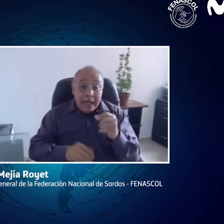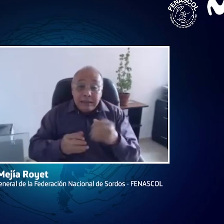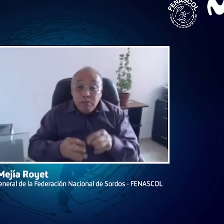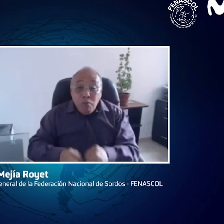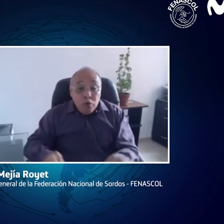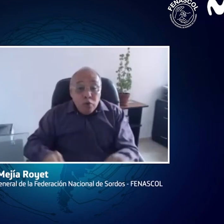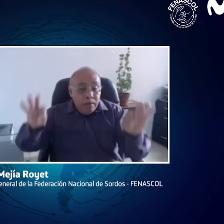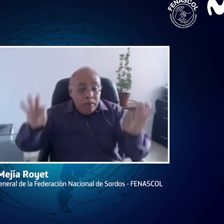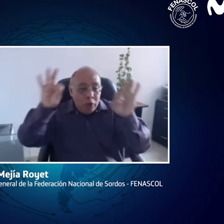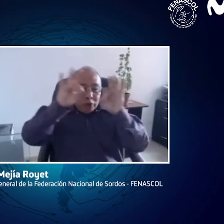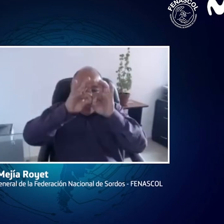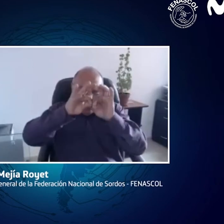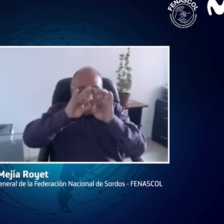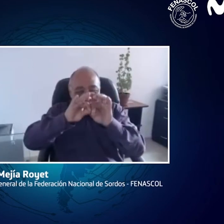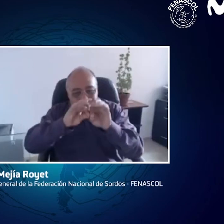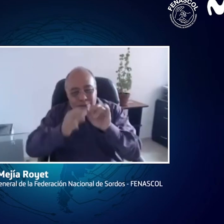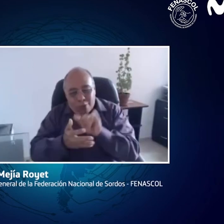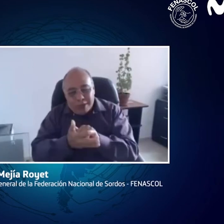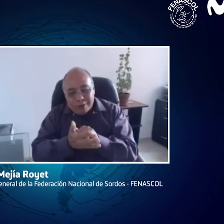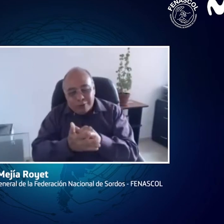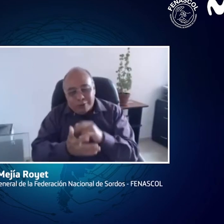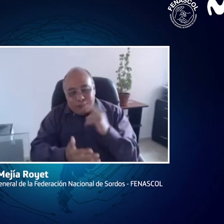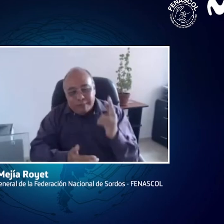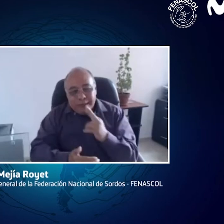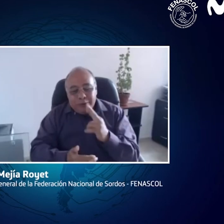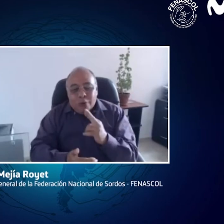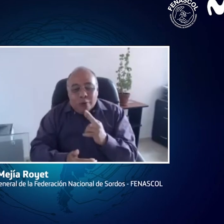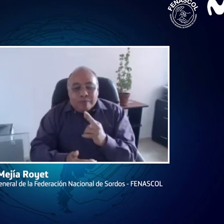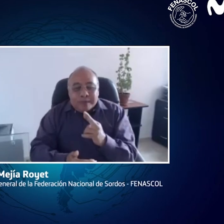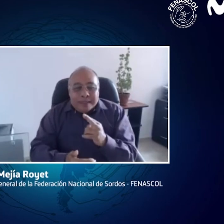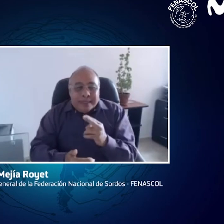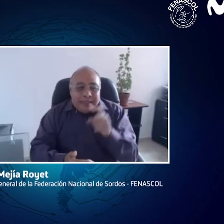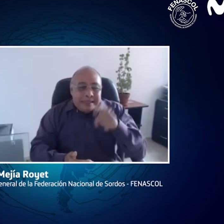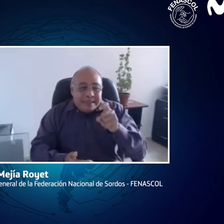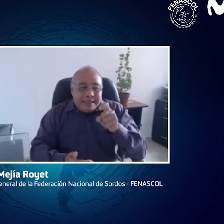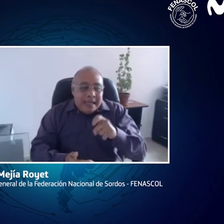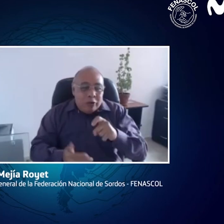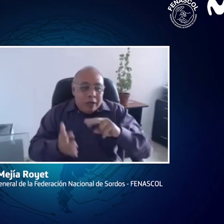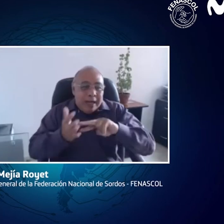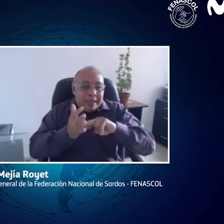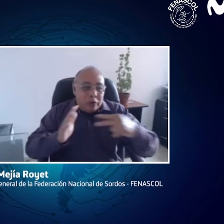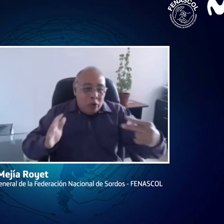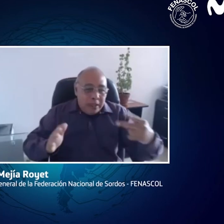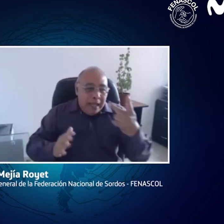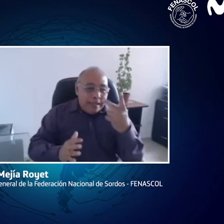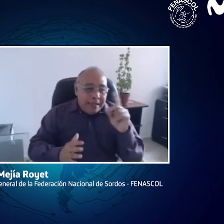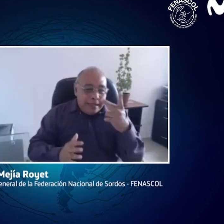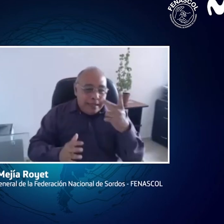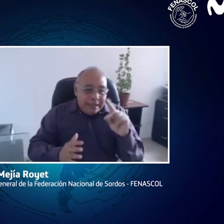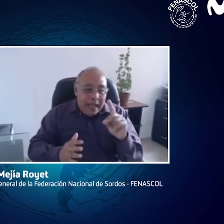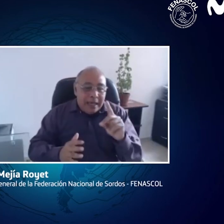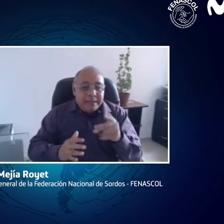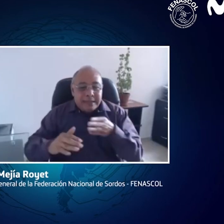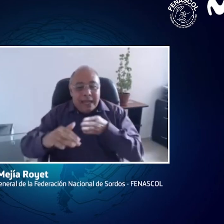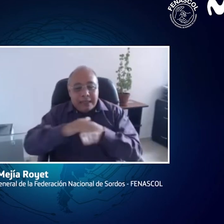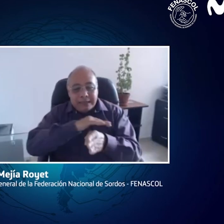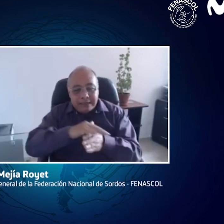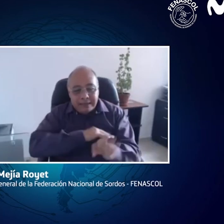Entonces, en los espacios digitales es de suma importancia, lo repito. Se necesita de la